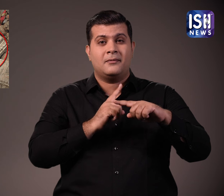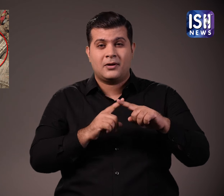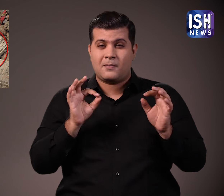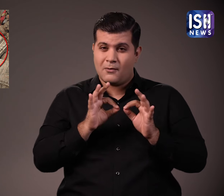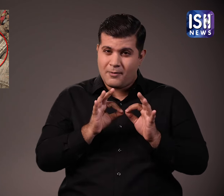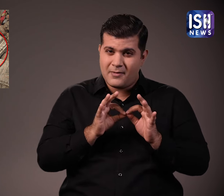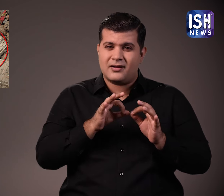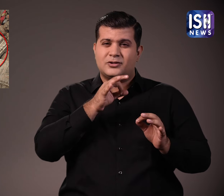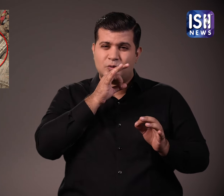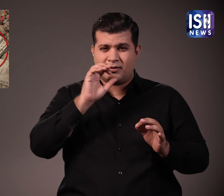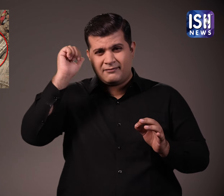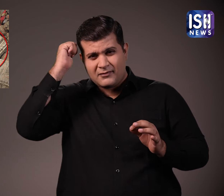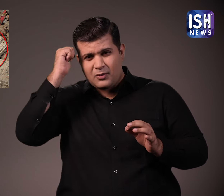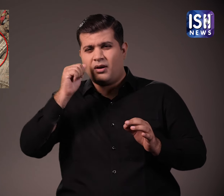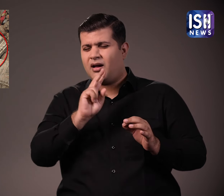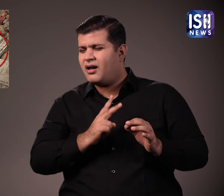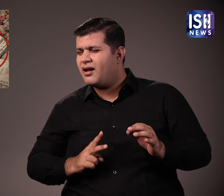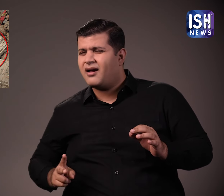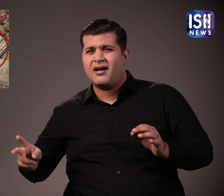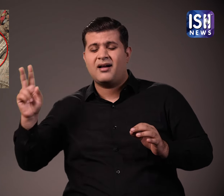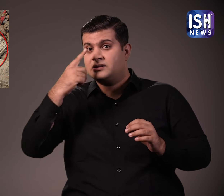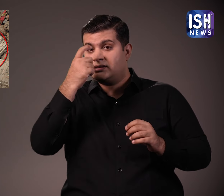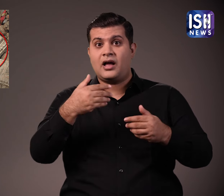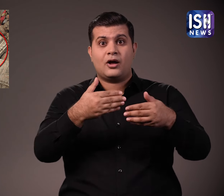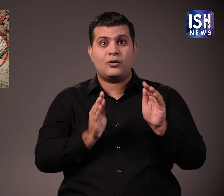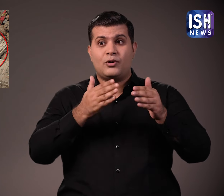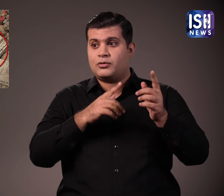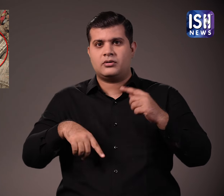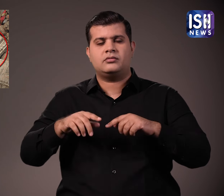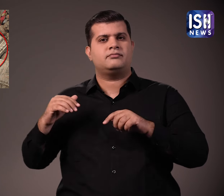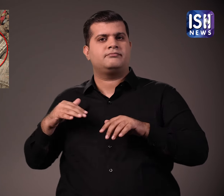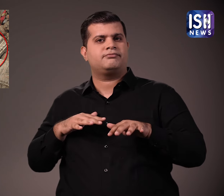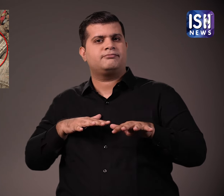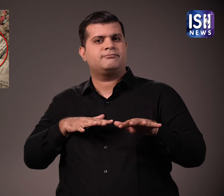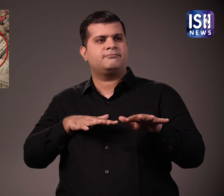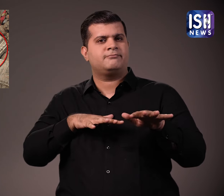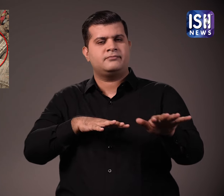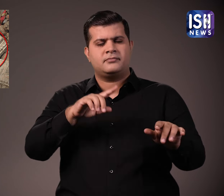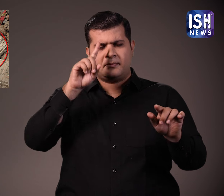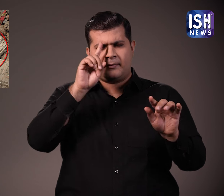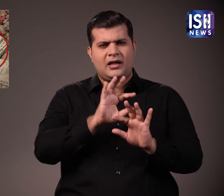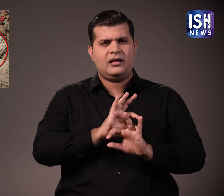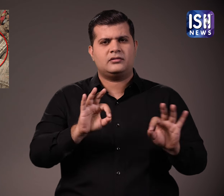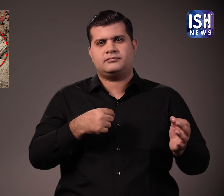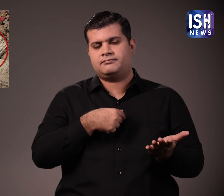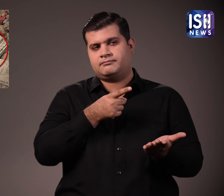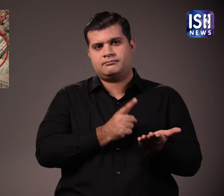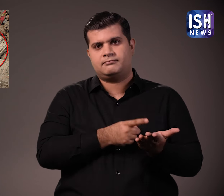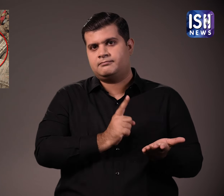मुंबाई, सूरत, वडोद्रा और कई अन्या शेहरों में जैन समुदाई शांती पुरव विरोत प्रदर्शन कर रहा है. हर